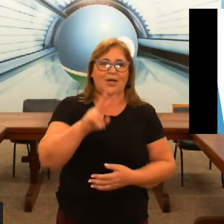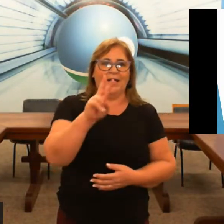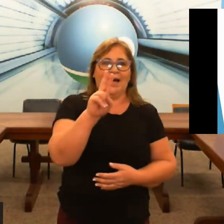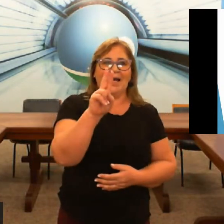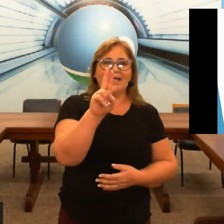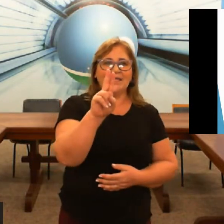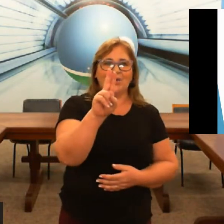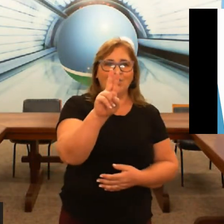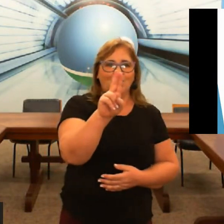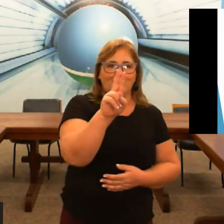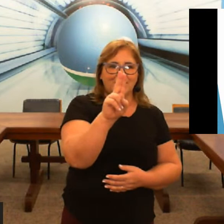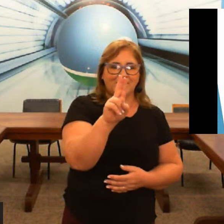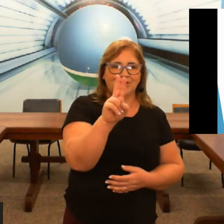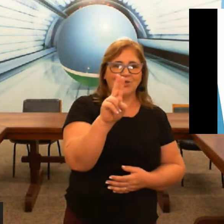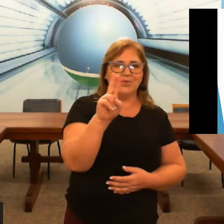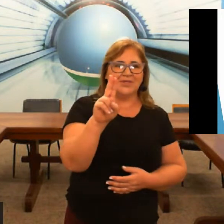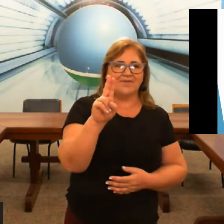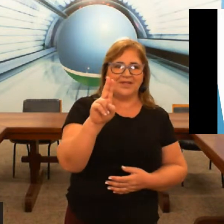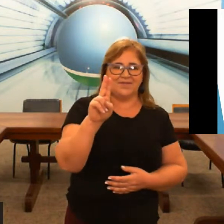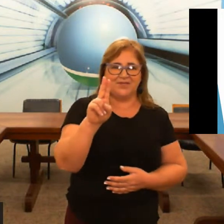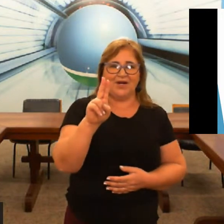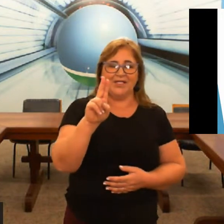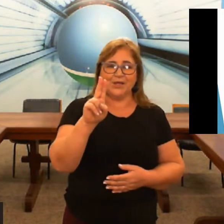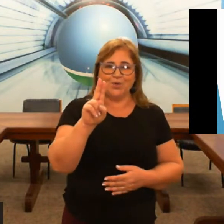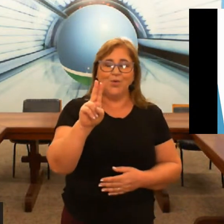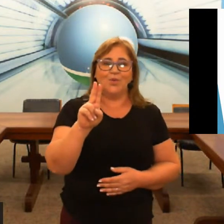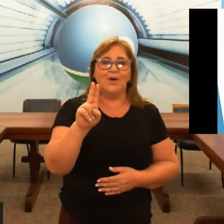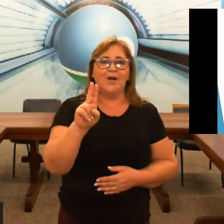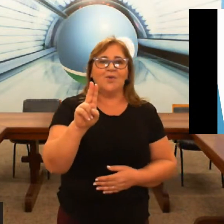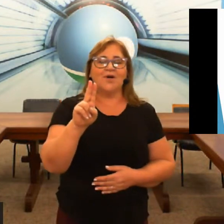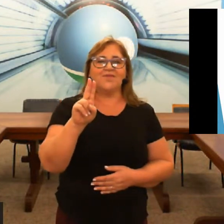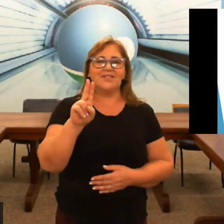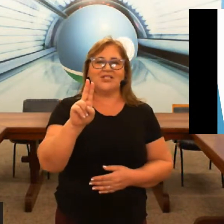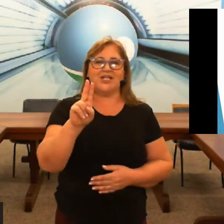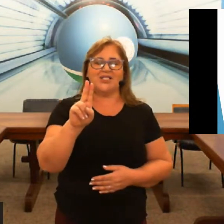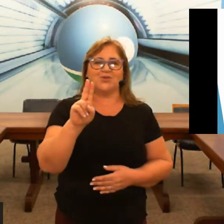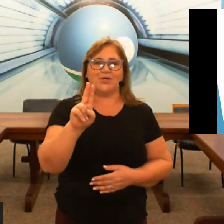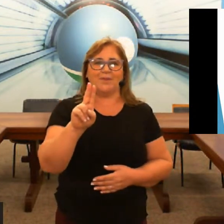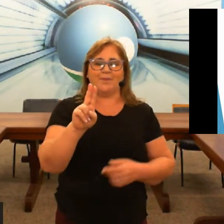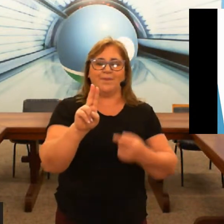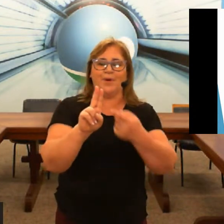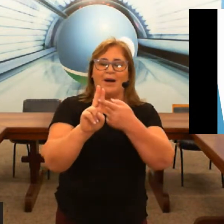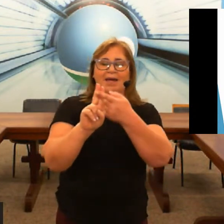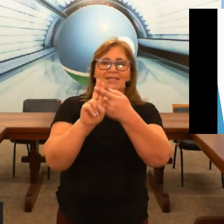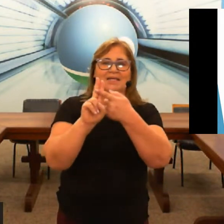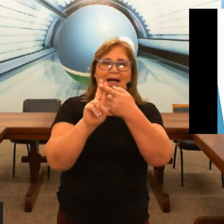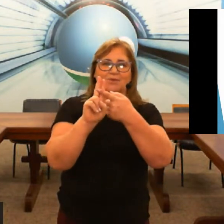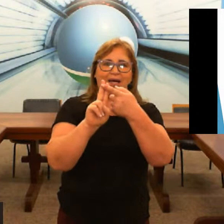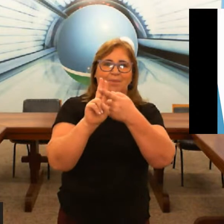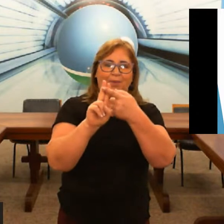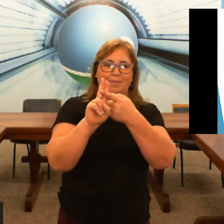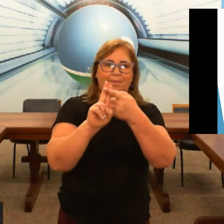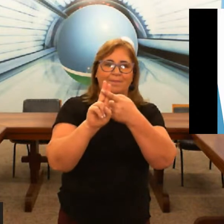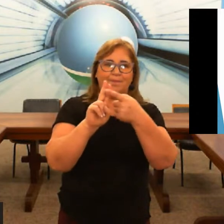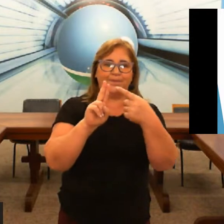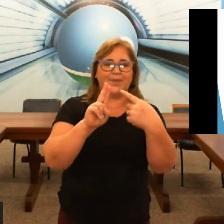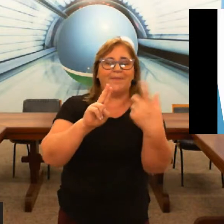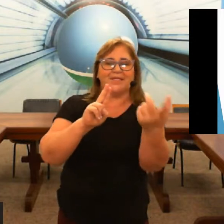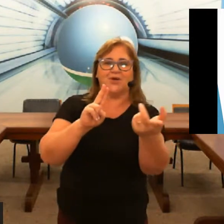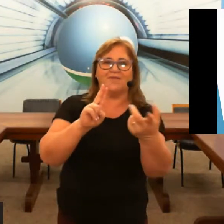a letra U todo mundo tá visível a letra U quando você direciona esse lado da mão pra pessoa